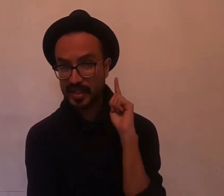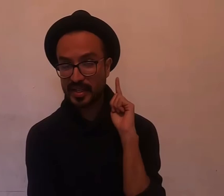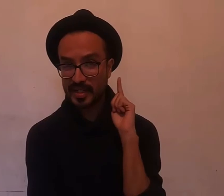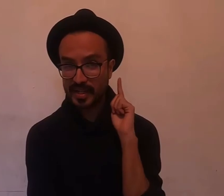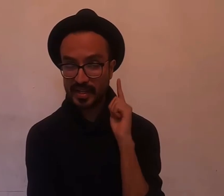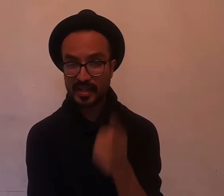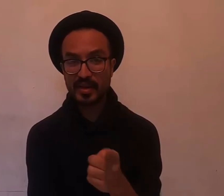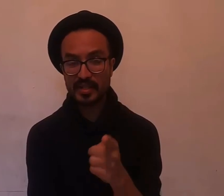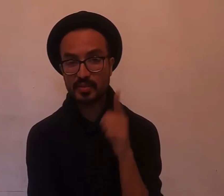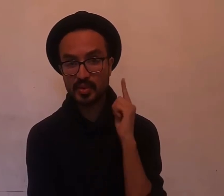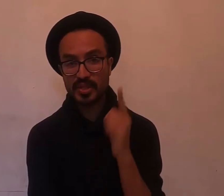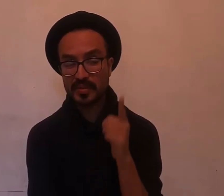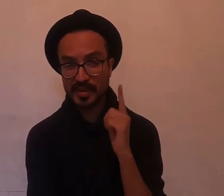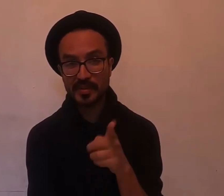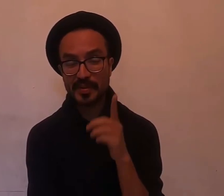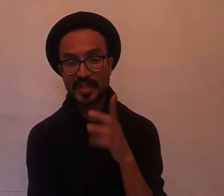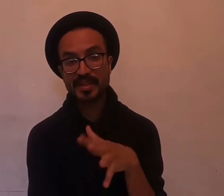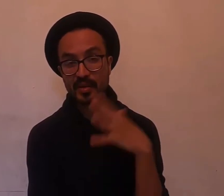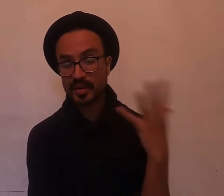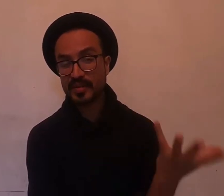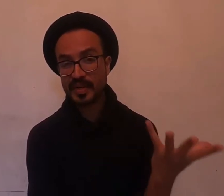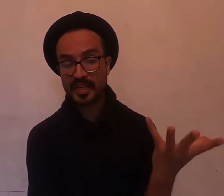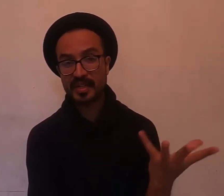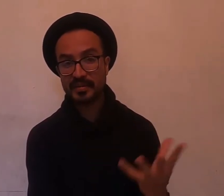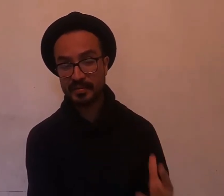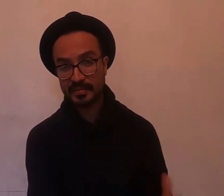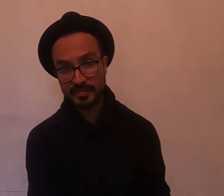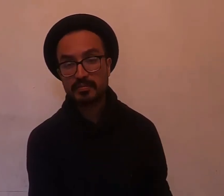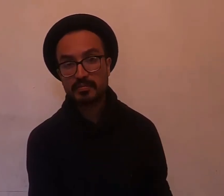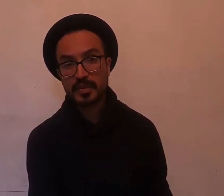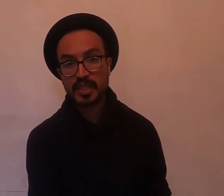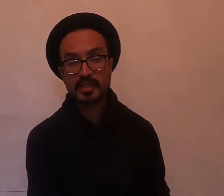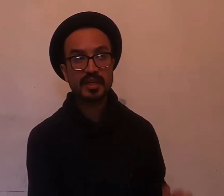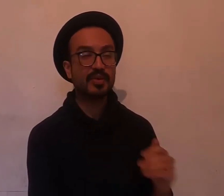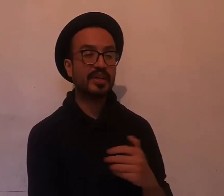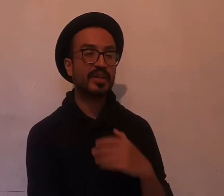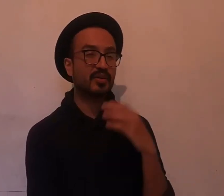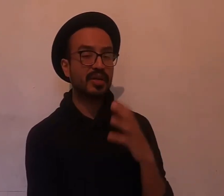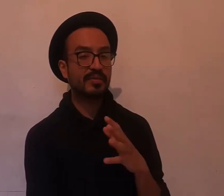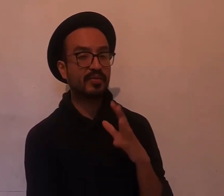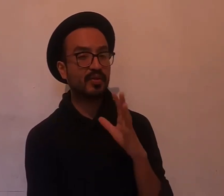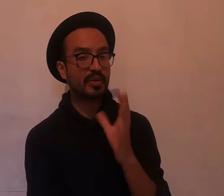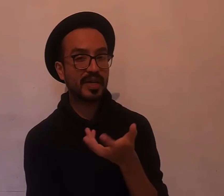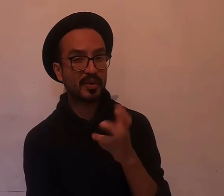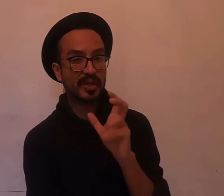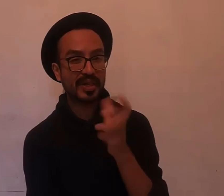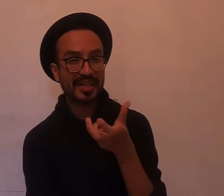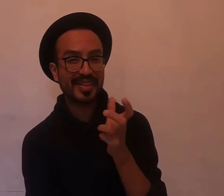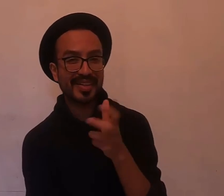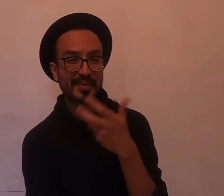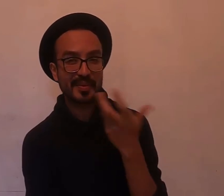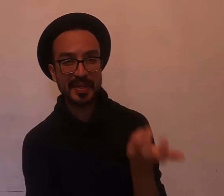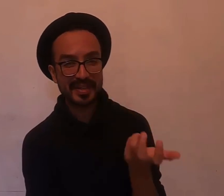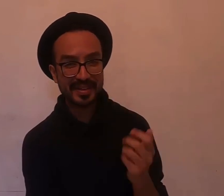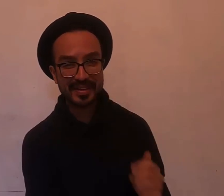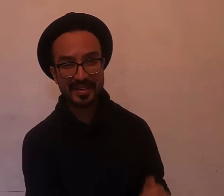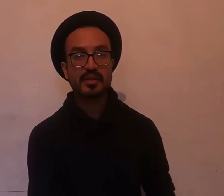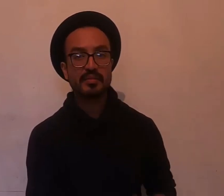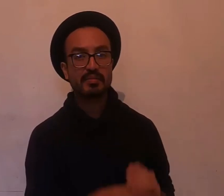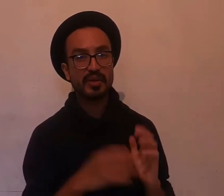es posible vivir de otra manera. Quizá no haya una forma correcta de vivir, pero